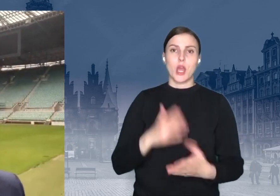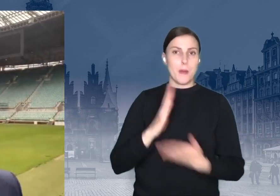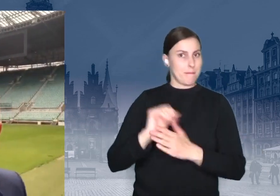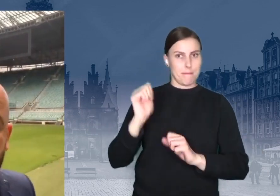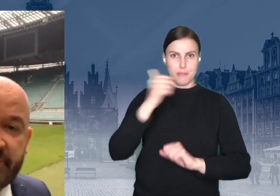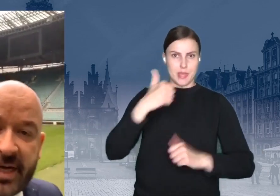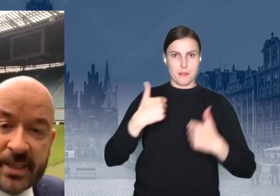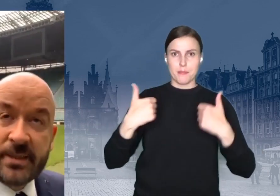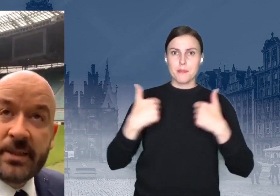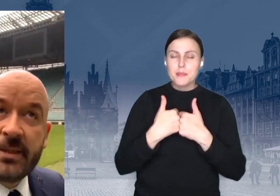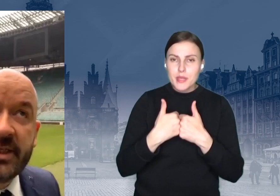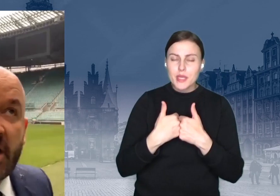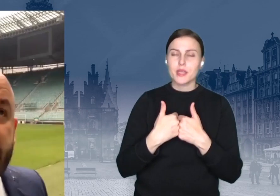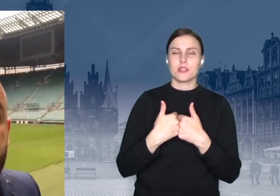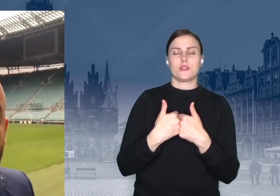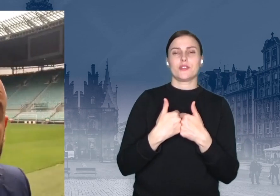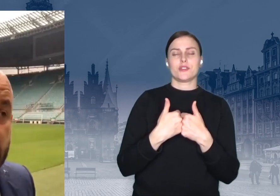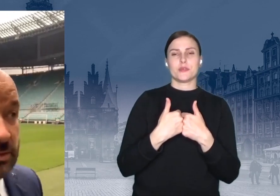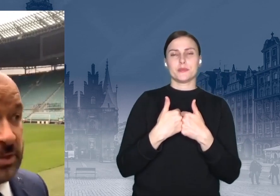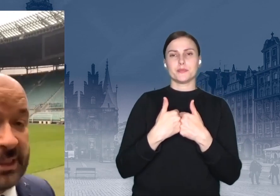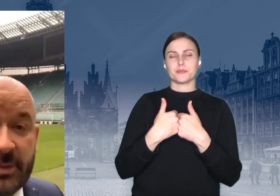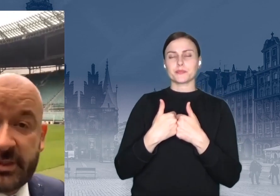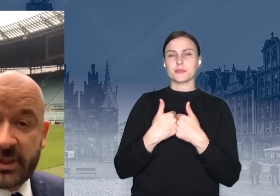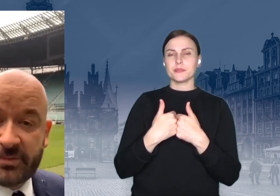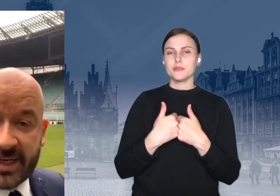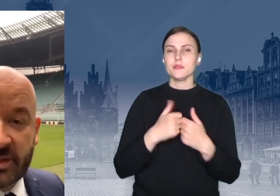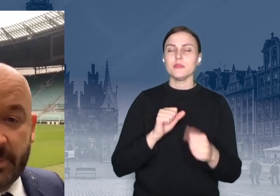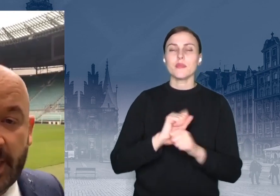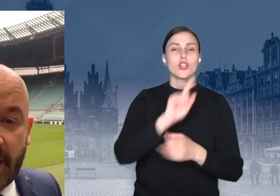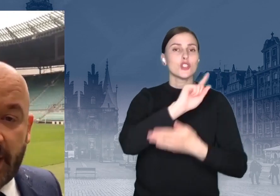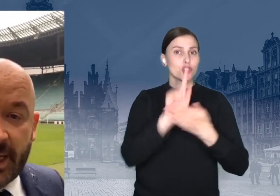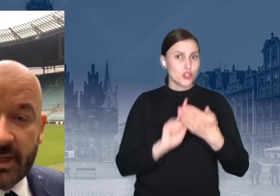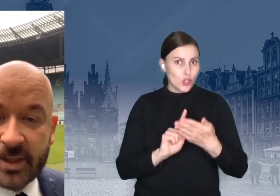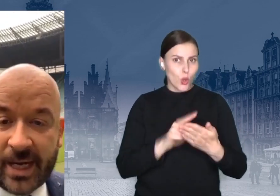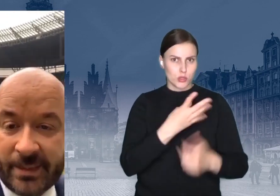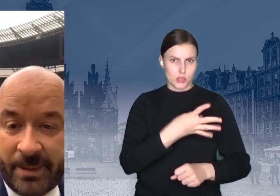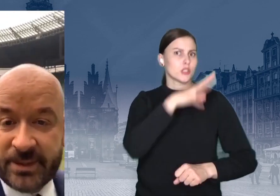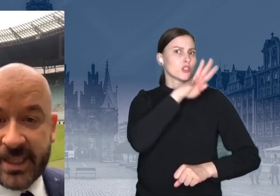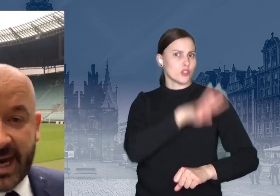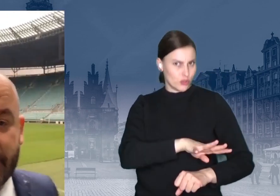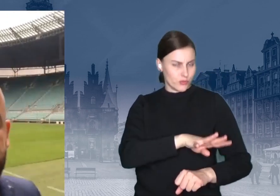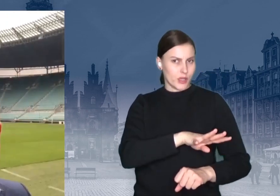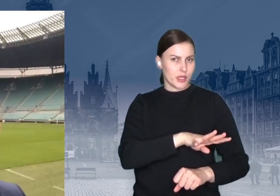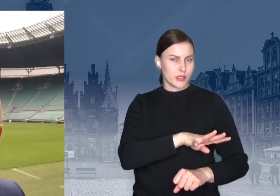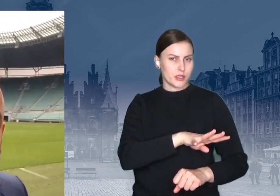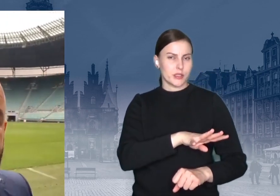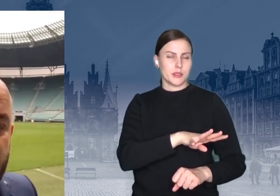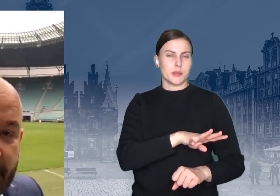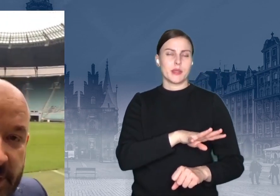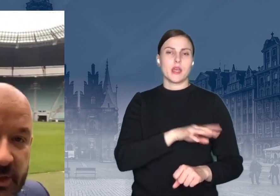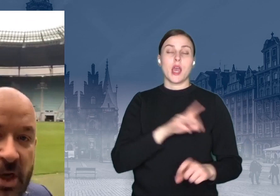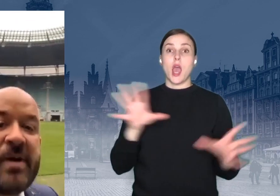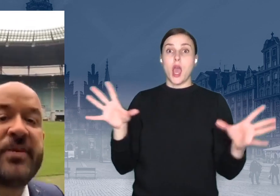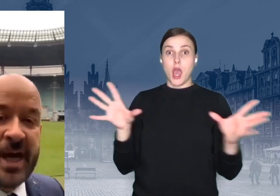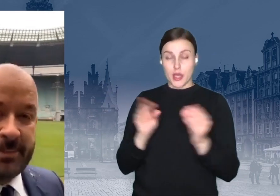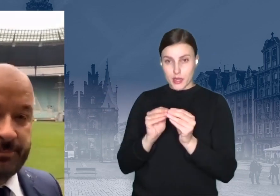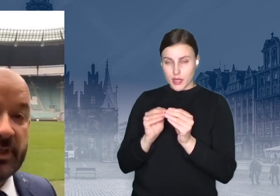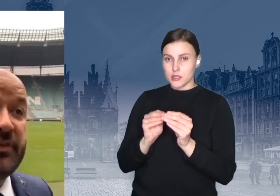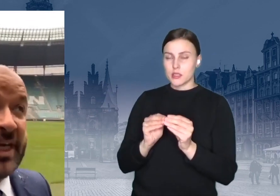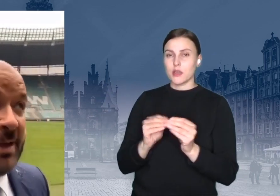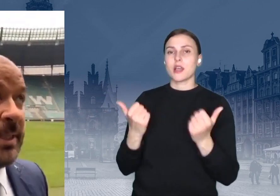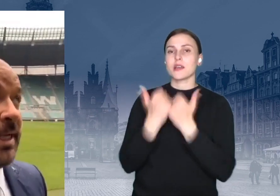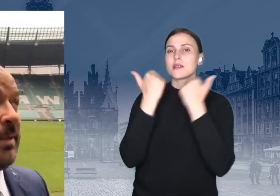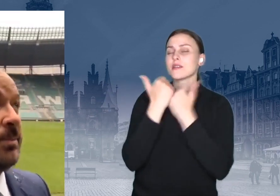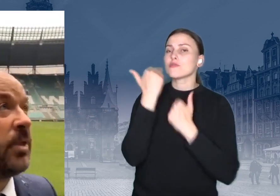w wznowionych rozgrywkach ligowych Śląsk, który zajmuje dzisiaj czwartą lokatę, będzie grał z Rakowem Częstochowa.